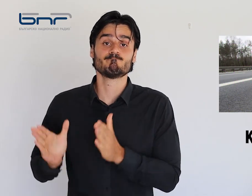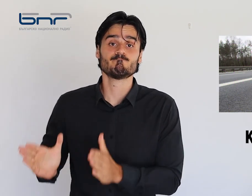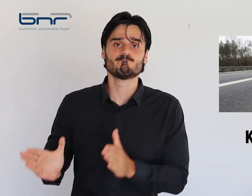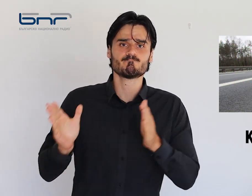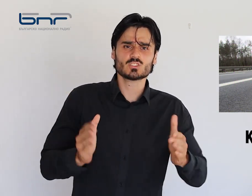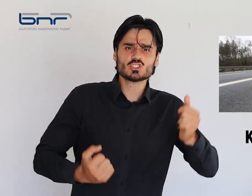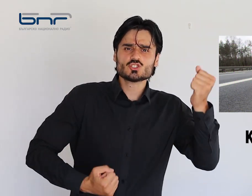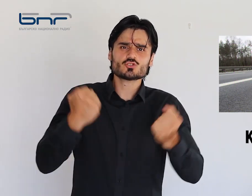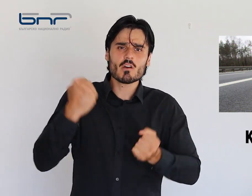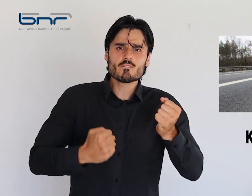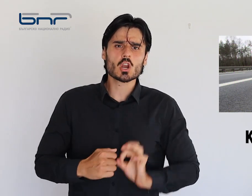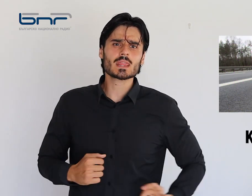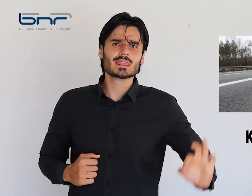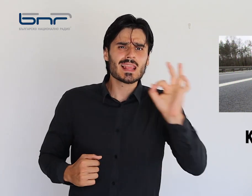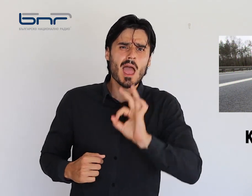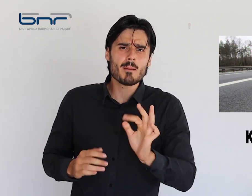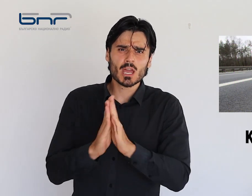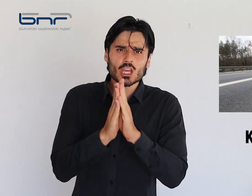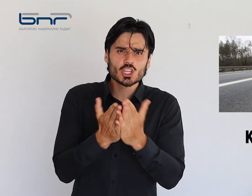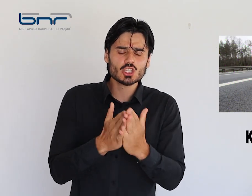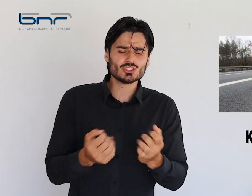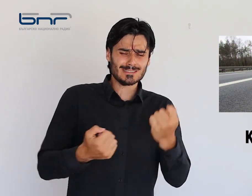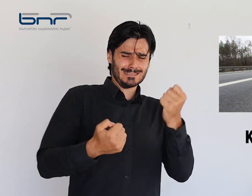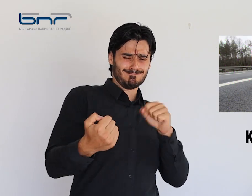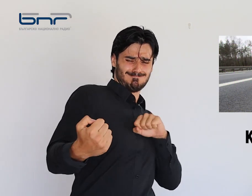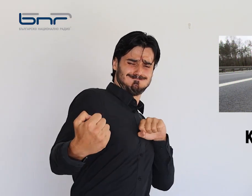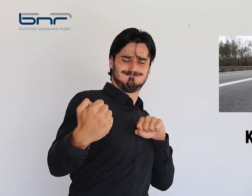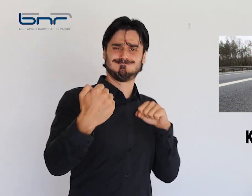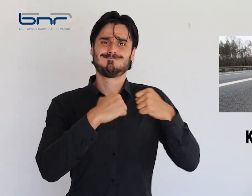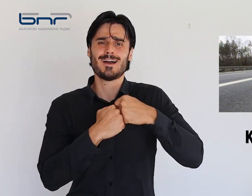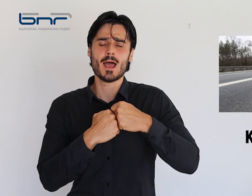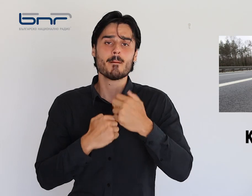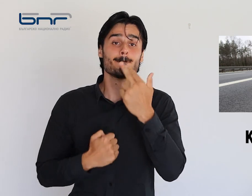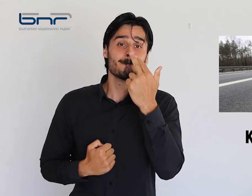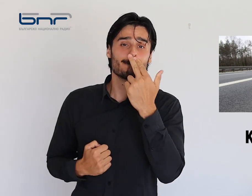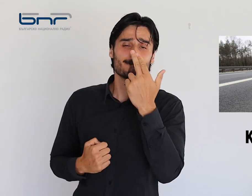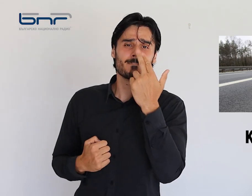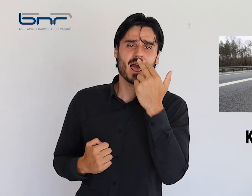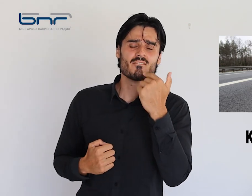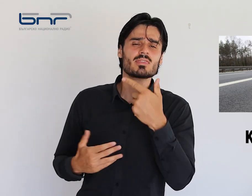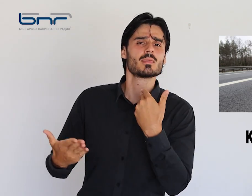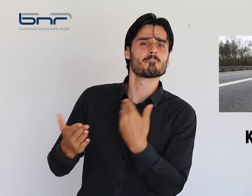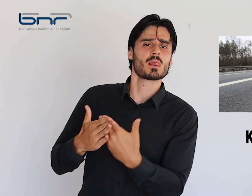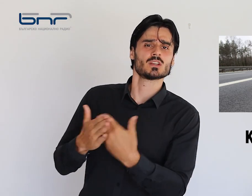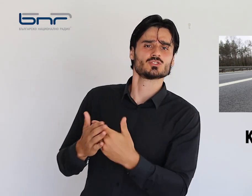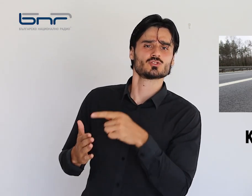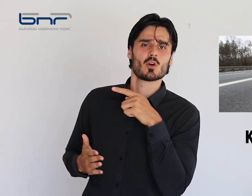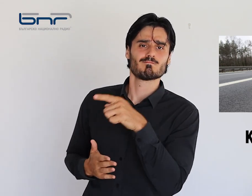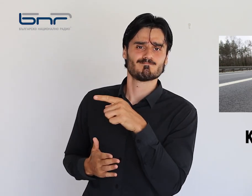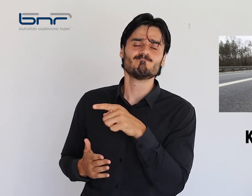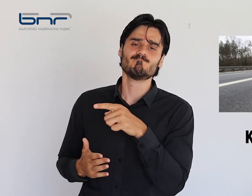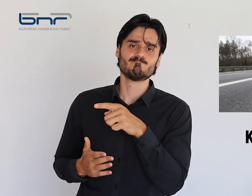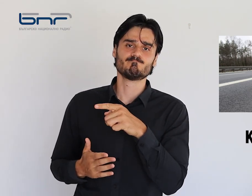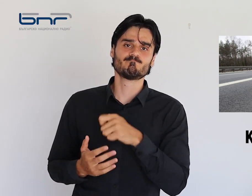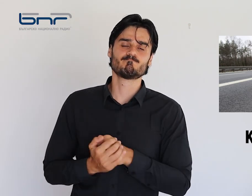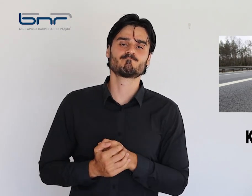Шофьор с отнета книжка предизвика тежка катастрофа с две жертви край Плевен. Подробностите от кореспондента ни латинка Светозарова.